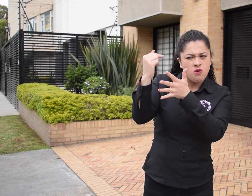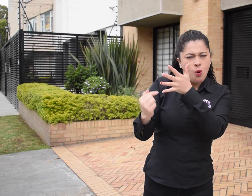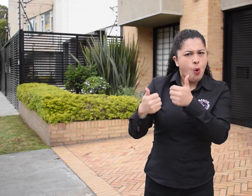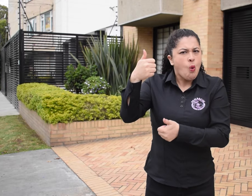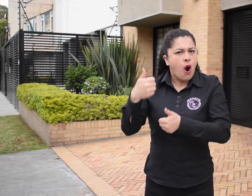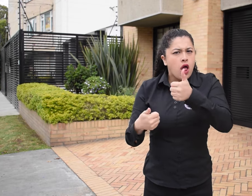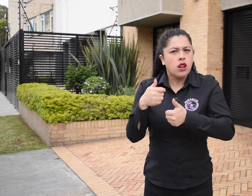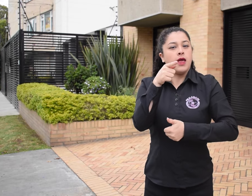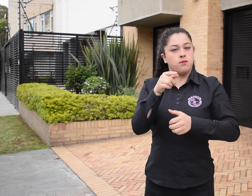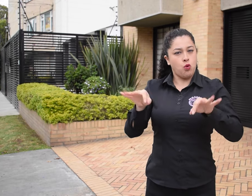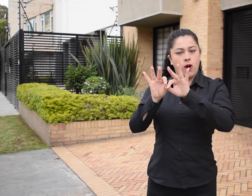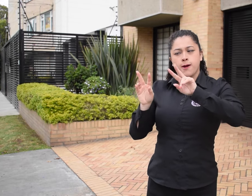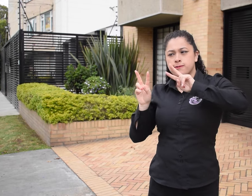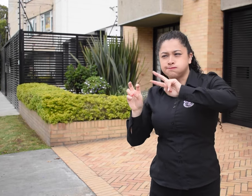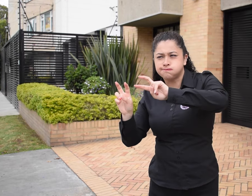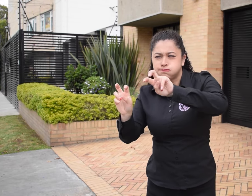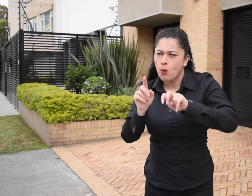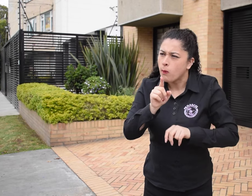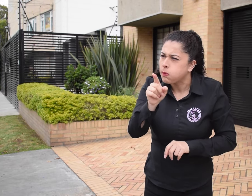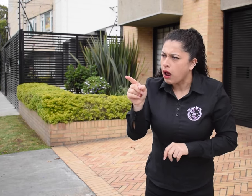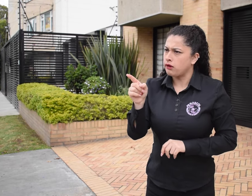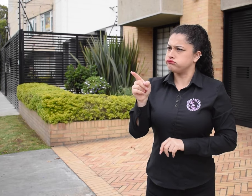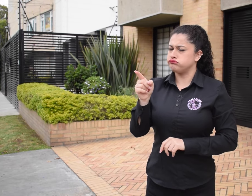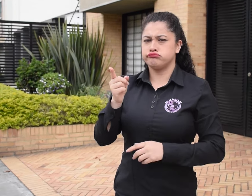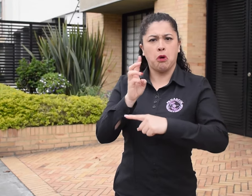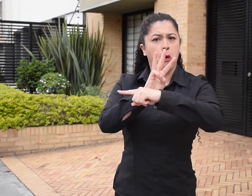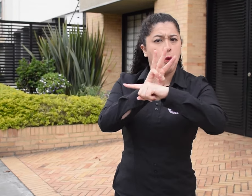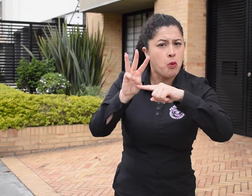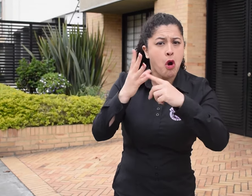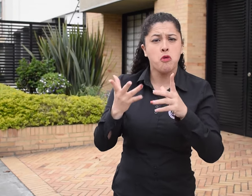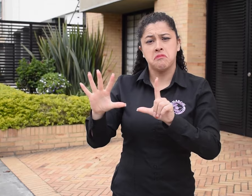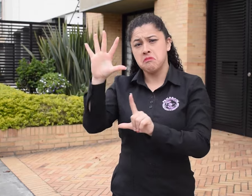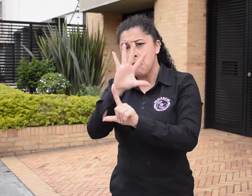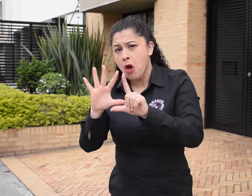Si no es así, ingresa a sus páginas web y publicaciones.